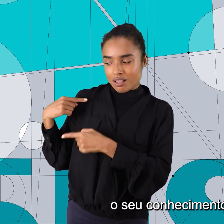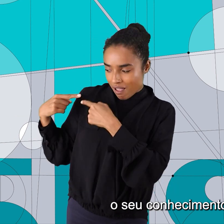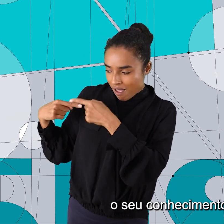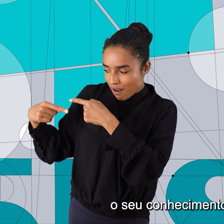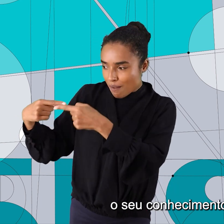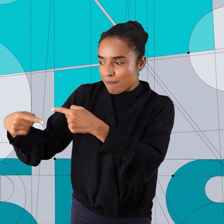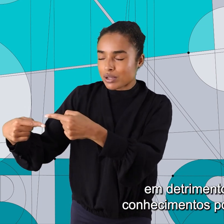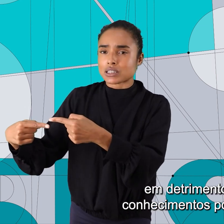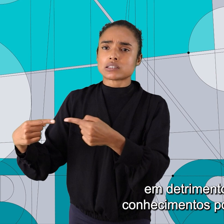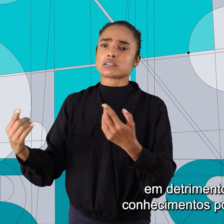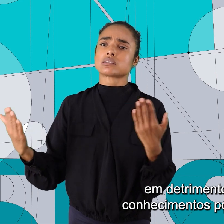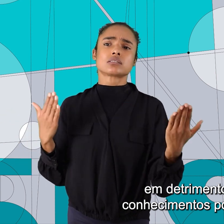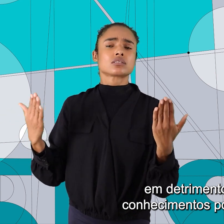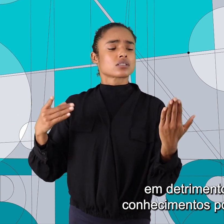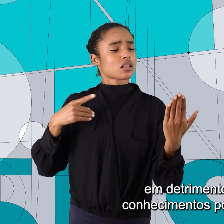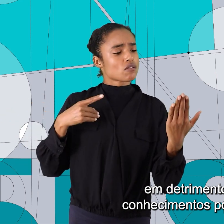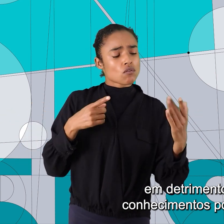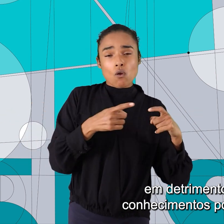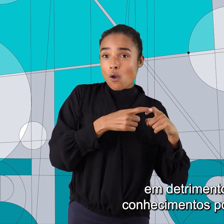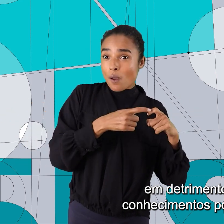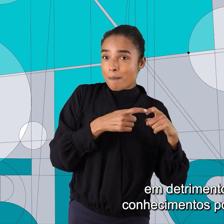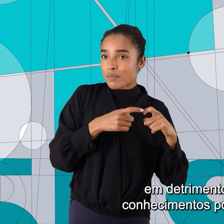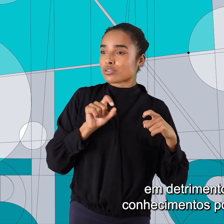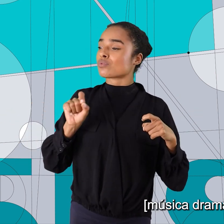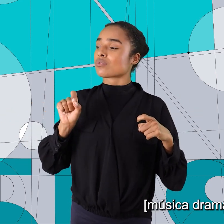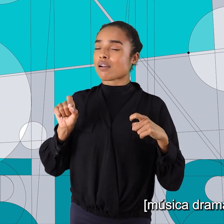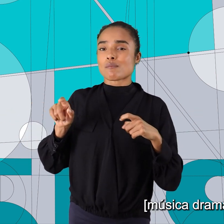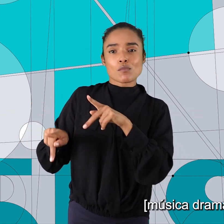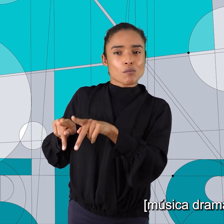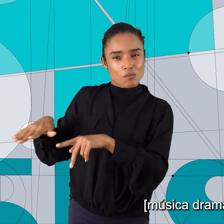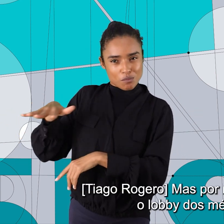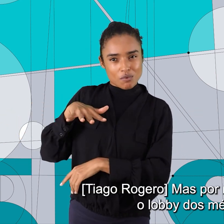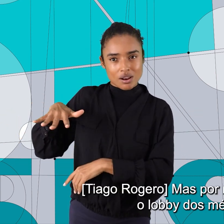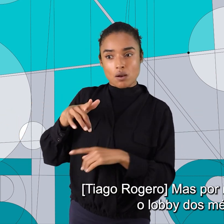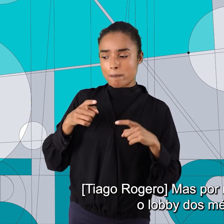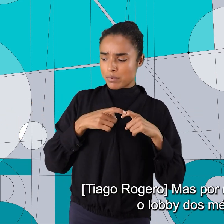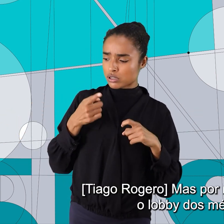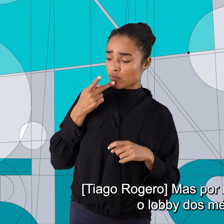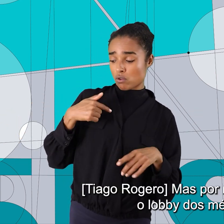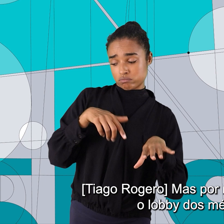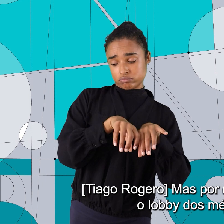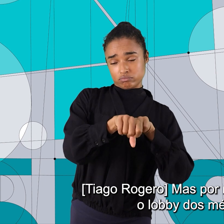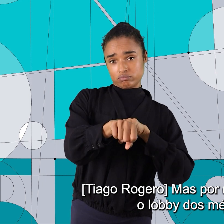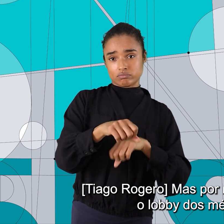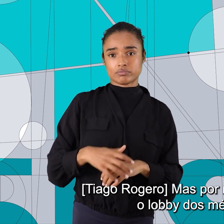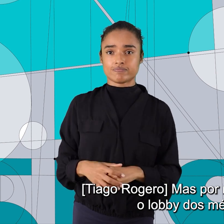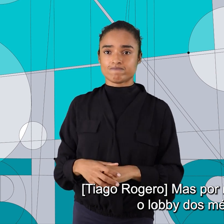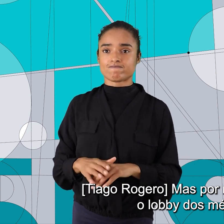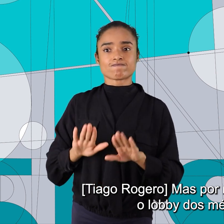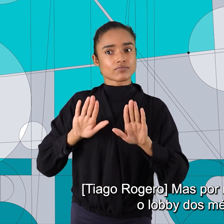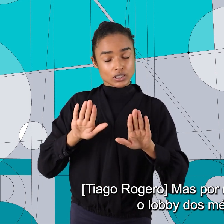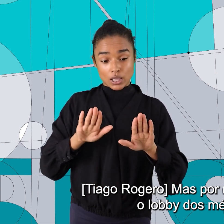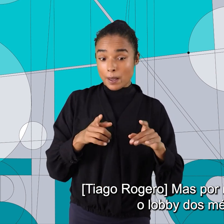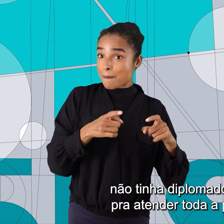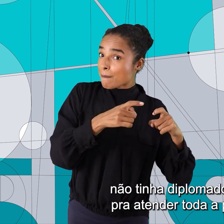conhecimento científico, em detrimento dos conhecimentos populares. Mas, por maior que fosse o lobby dos